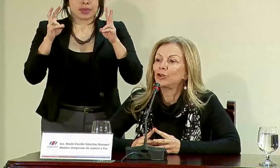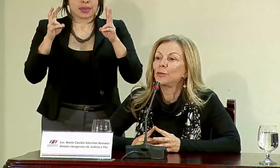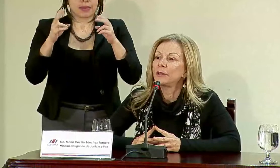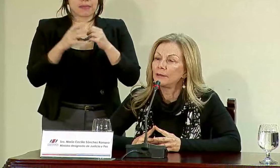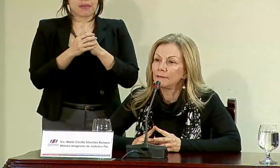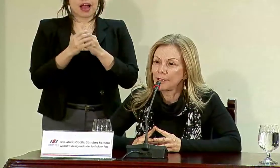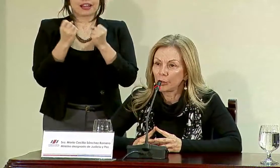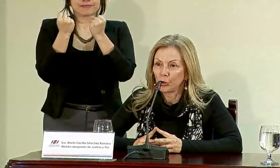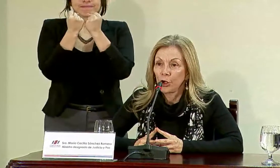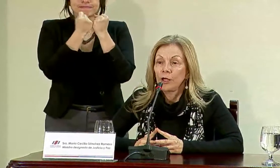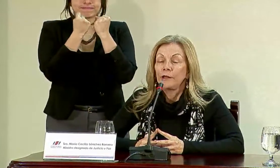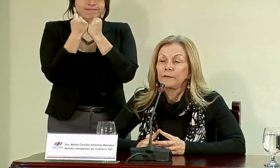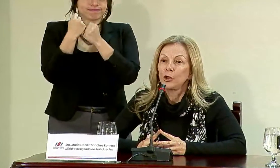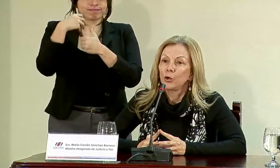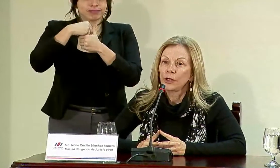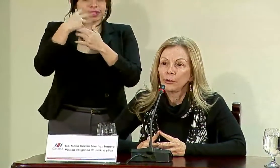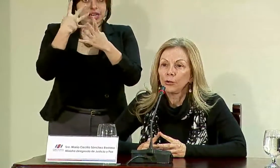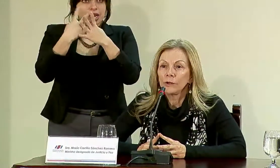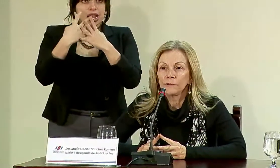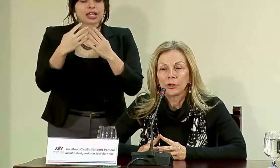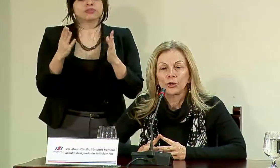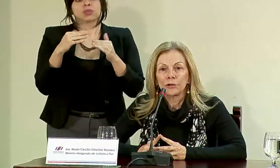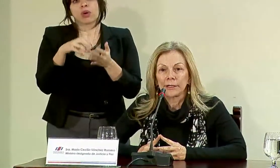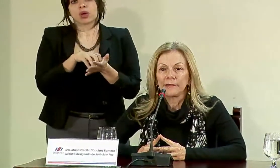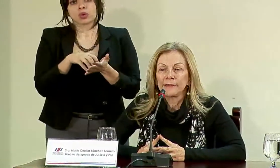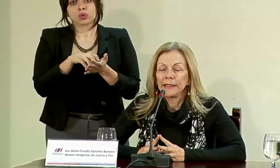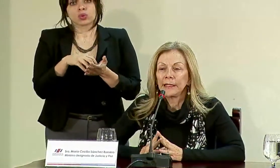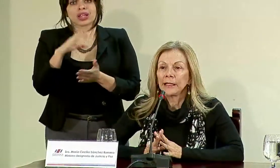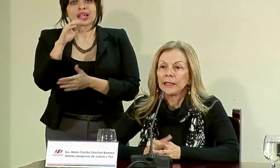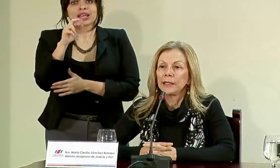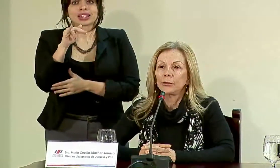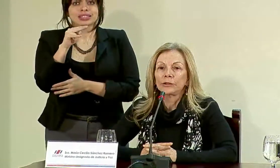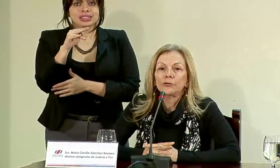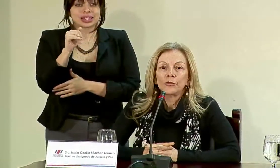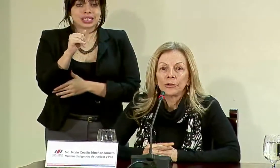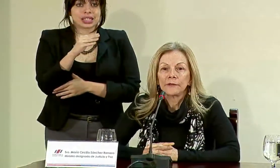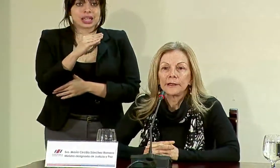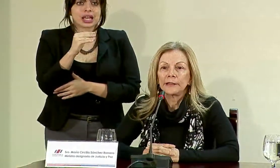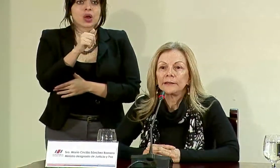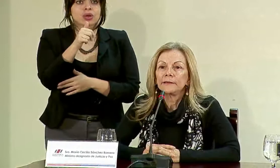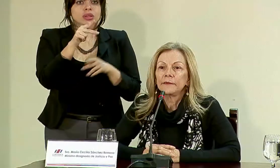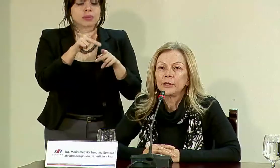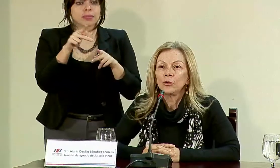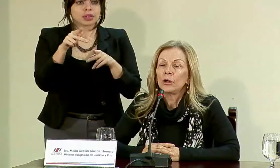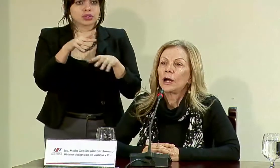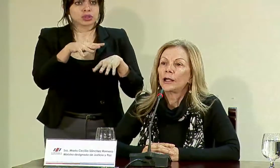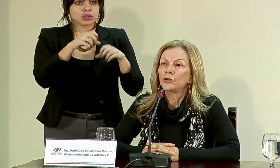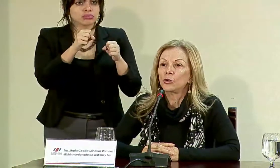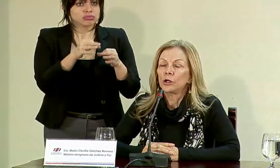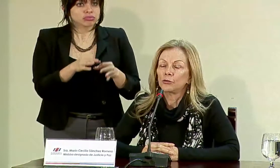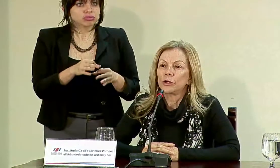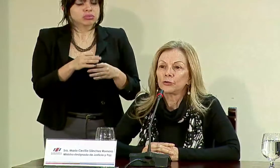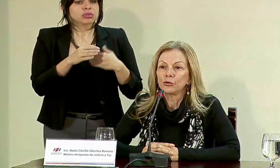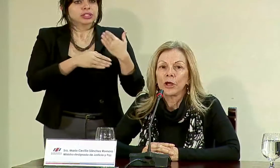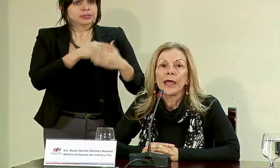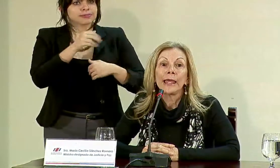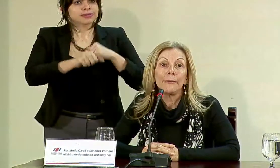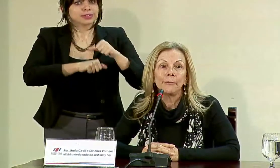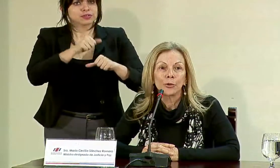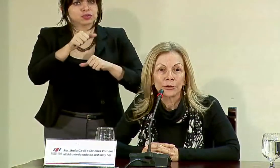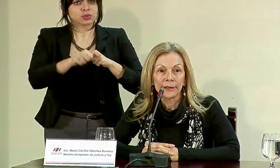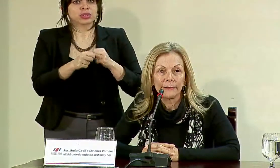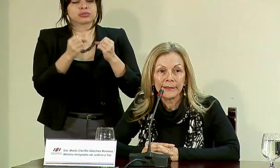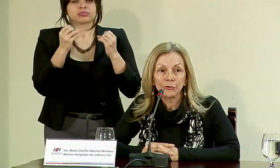hacinamiento penitenciario. Sin lugar a dudas doña Cristina y otras personas que han antecedido han hecho esfuerzos